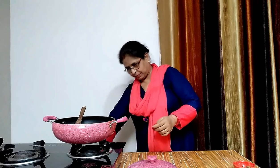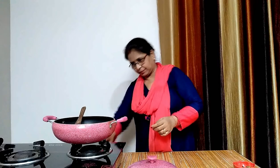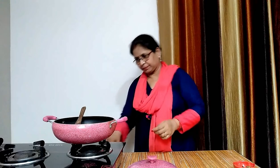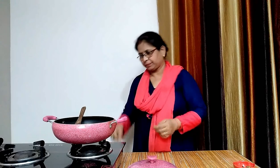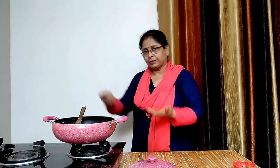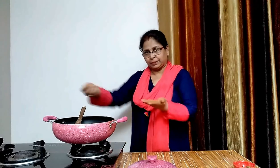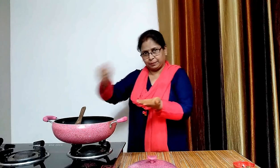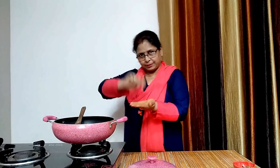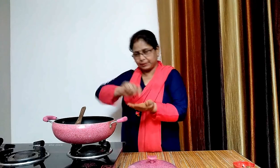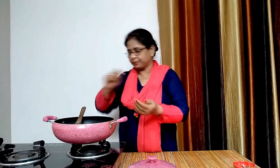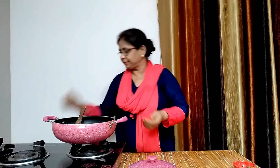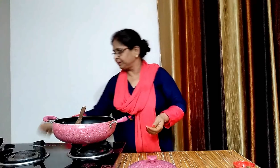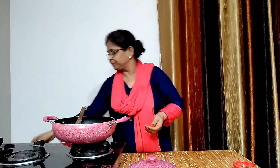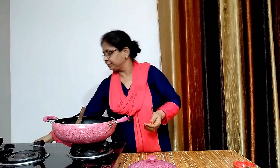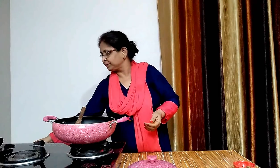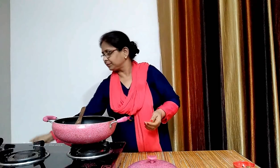अब इसे एक सर्विंग फ्रेट में निकाल लेंगे